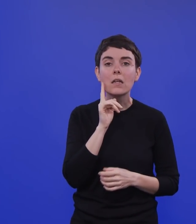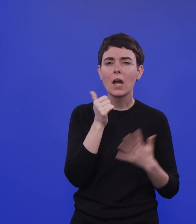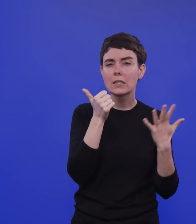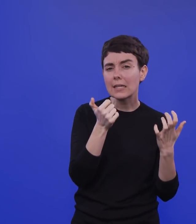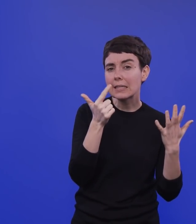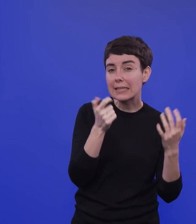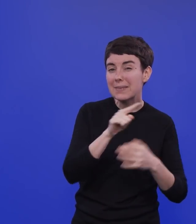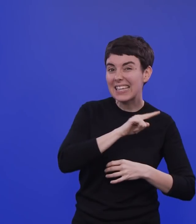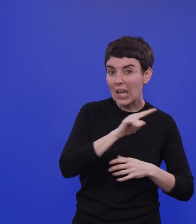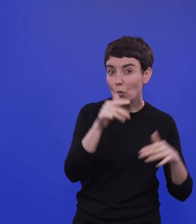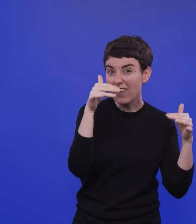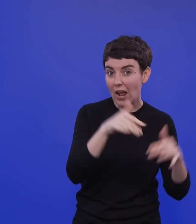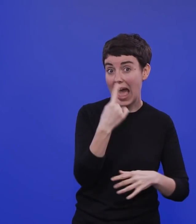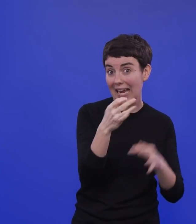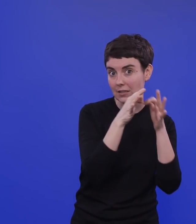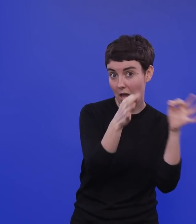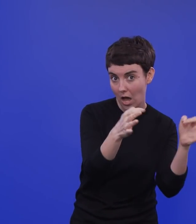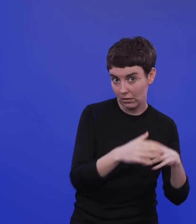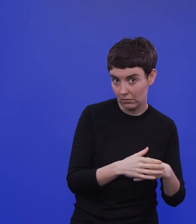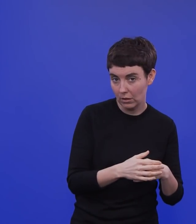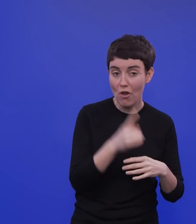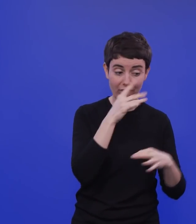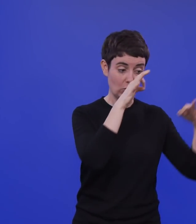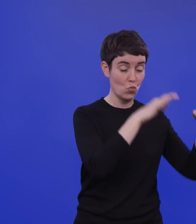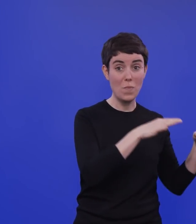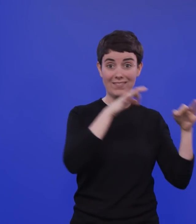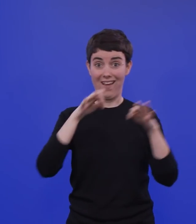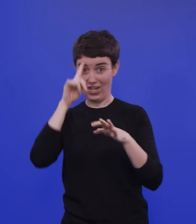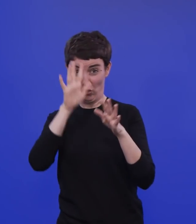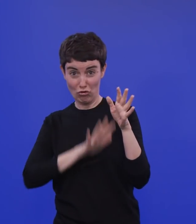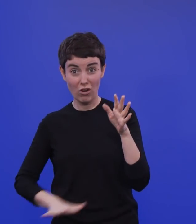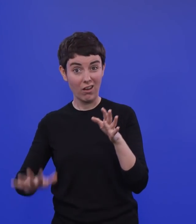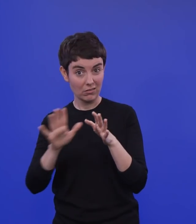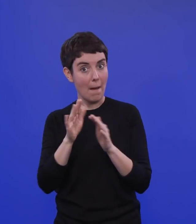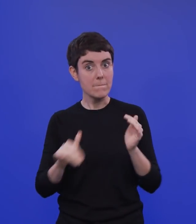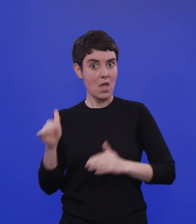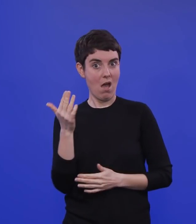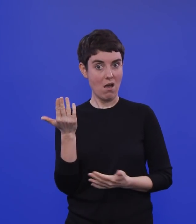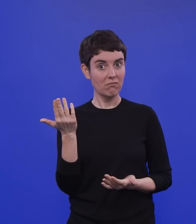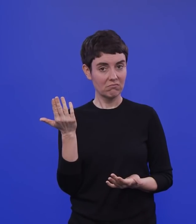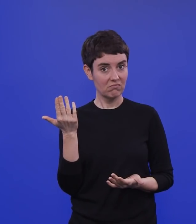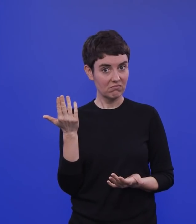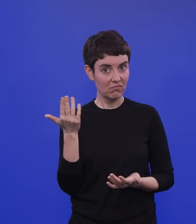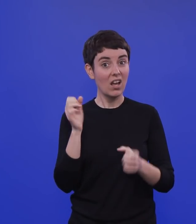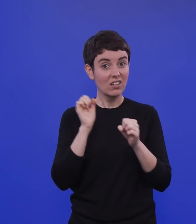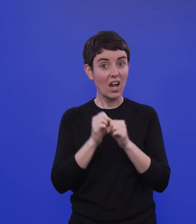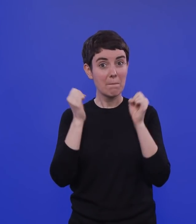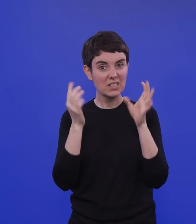aufgetreten sind. Da wird man ja sehr leicht in Deutschland dann auch deutlich größere Zahlen haben, die auch im Bereich von 100